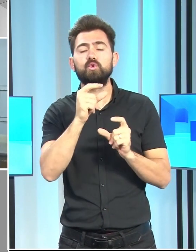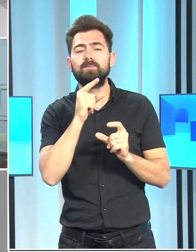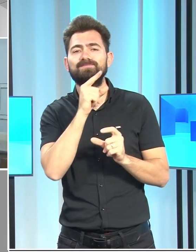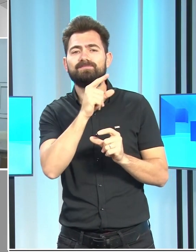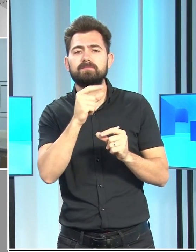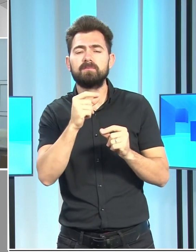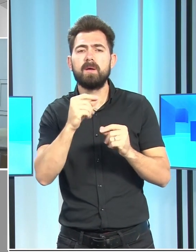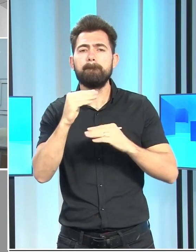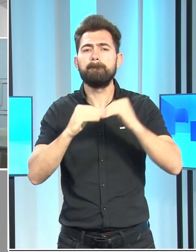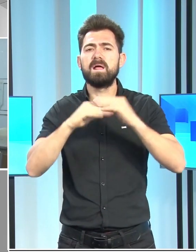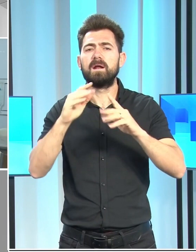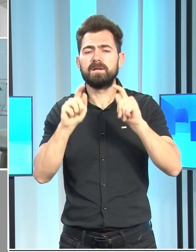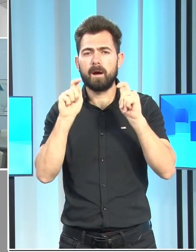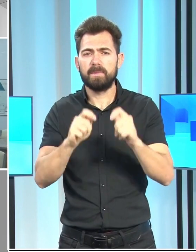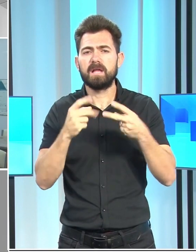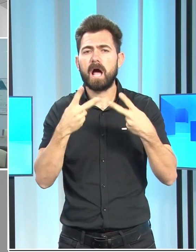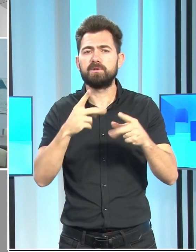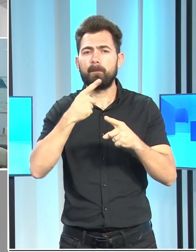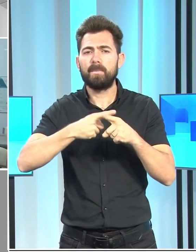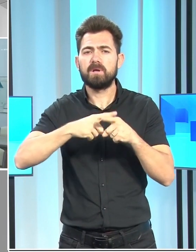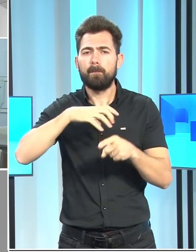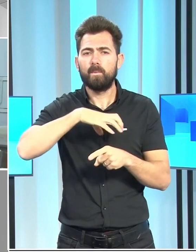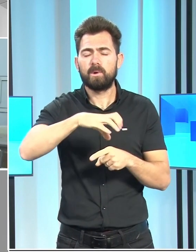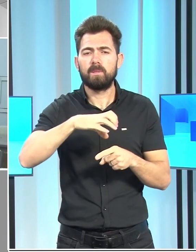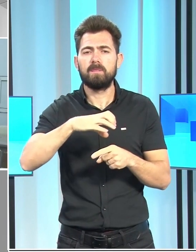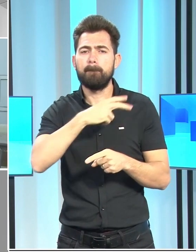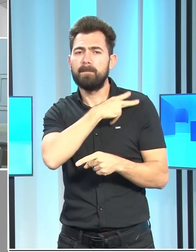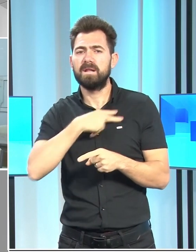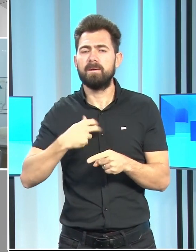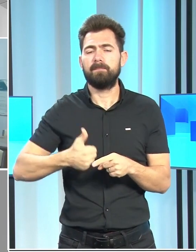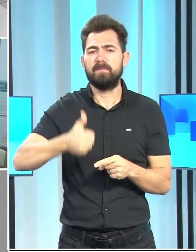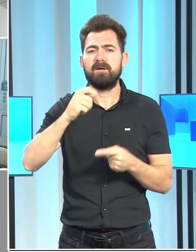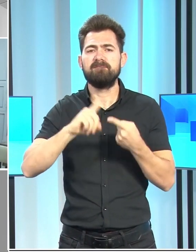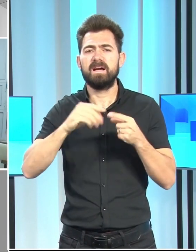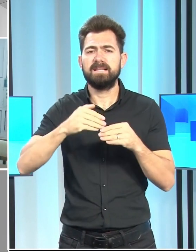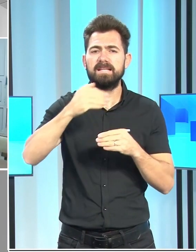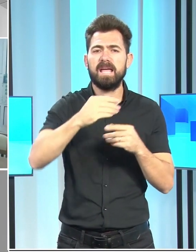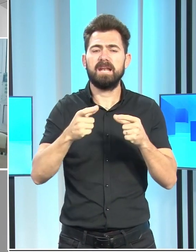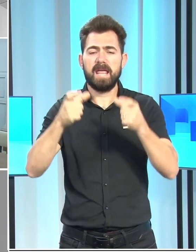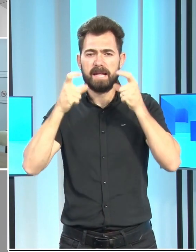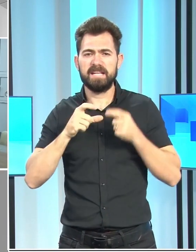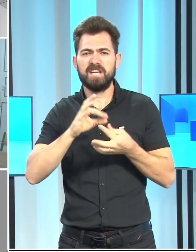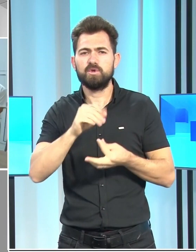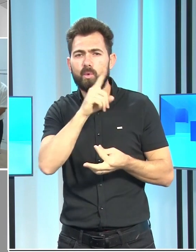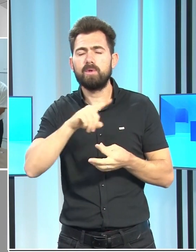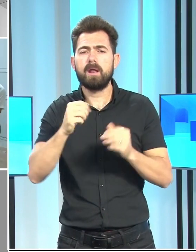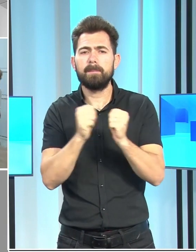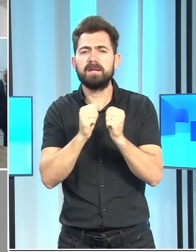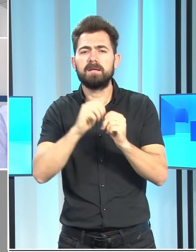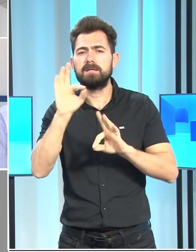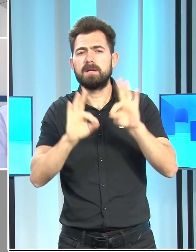Üstel, binanın yapılacağı açık pazar bölgesinde belediye başkanı ve diğer yetkililerle